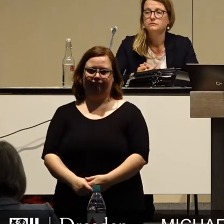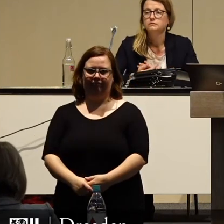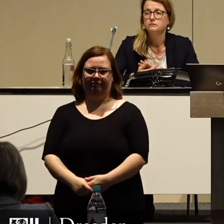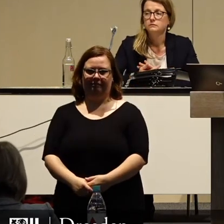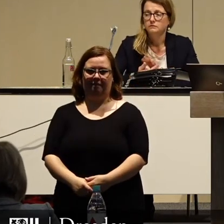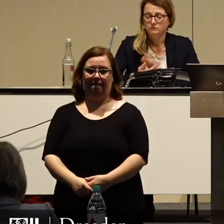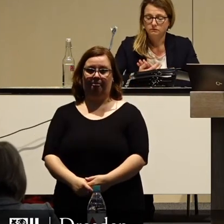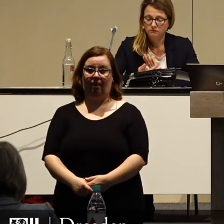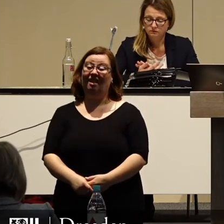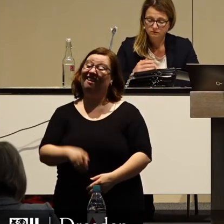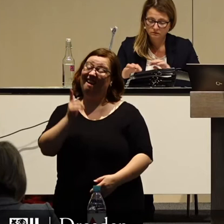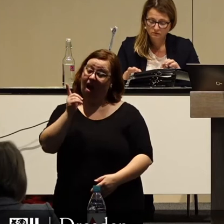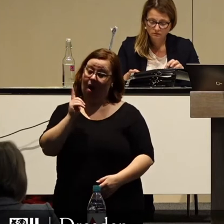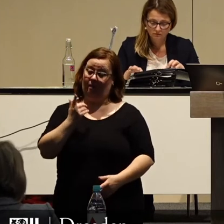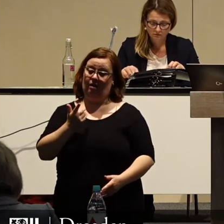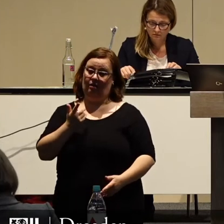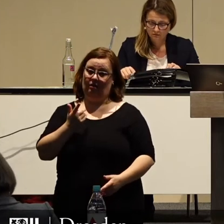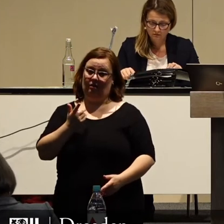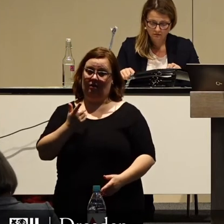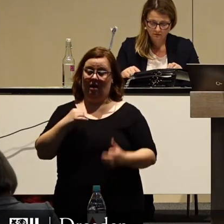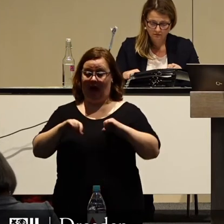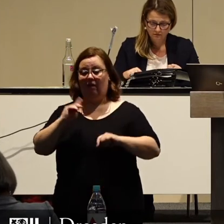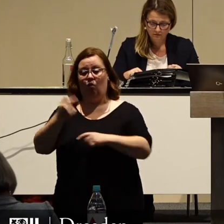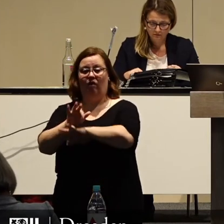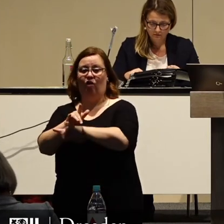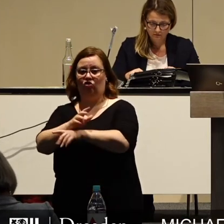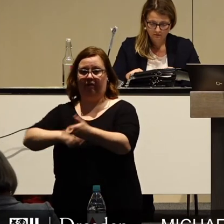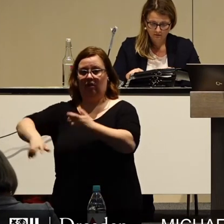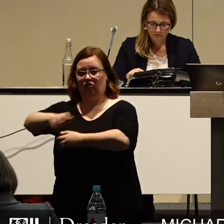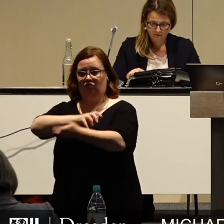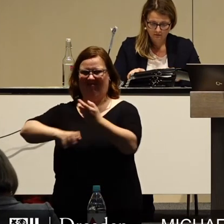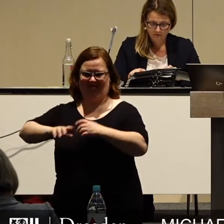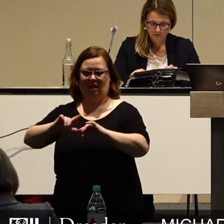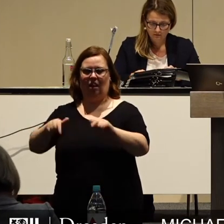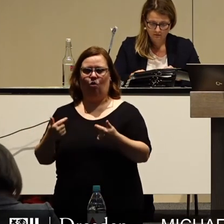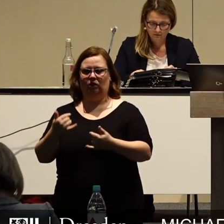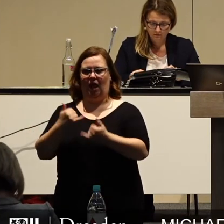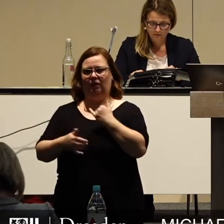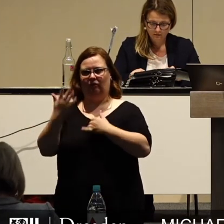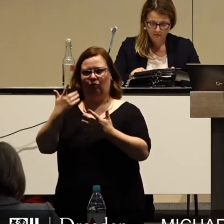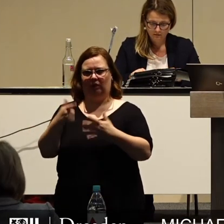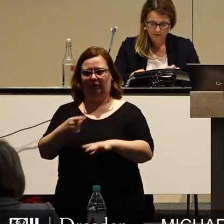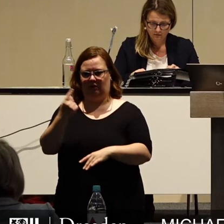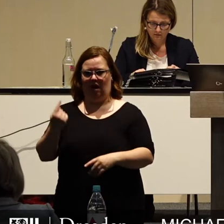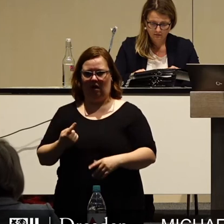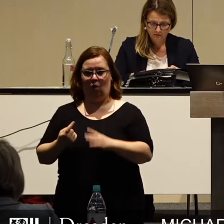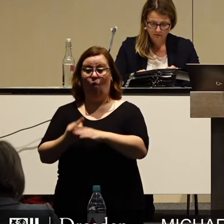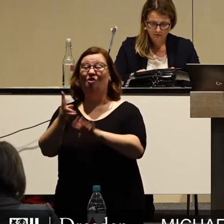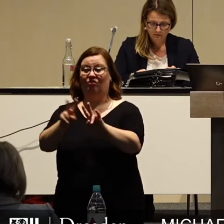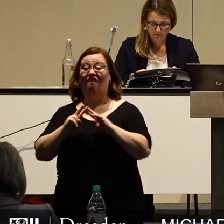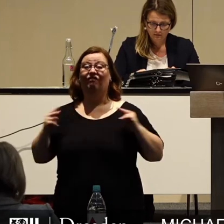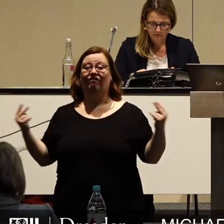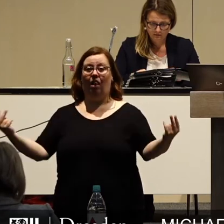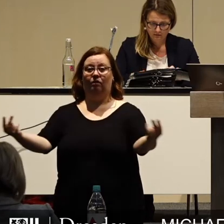Aber sie ist eben leider auch die größte ökonomische Herausforderung der letzten 75 Jahre, und zwar weltweit.